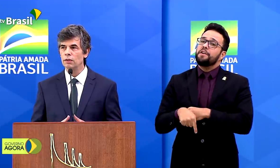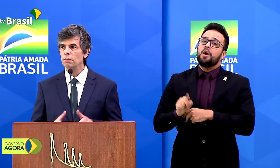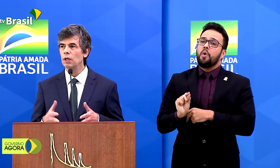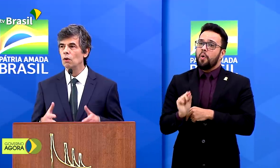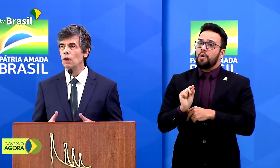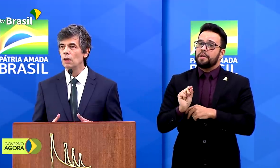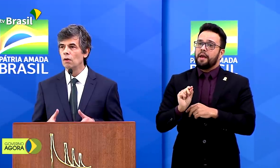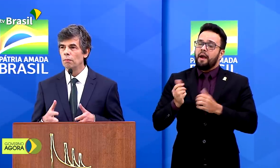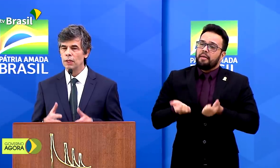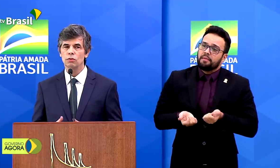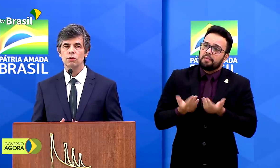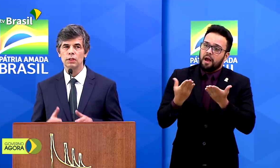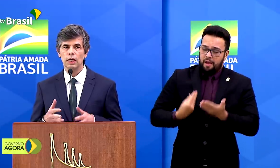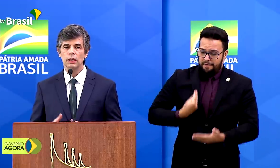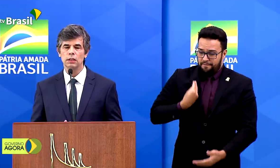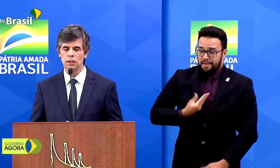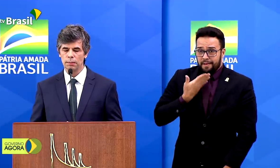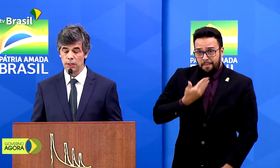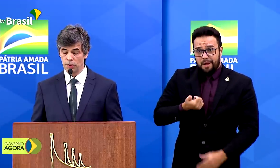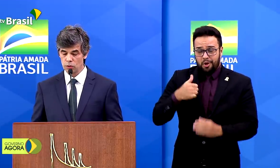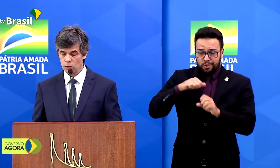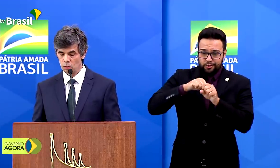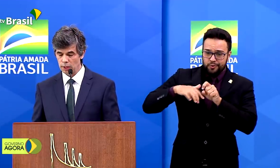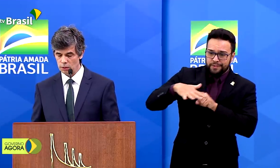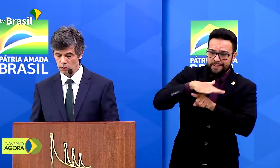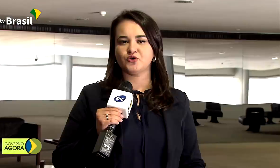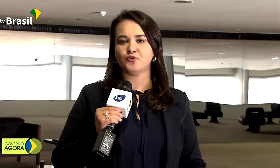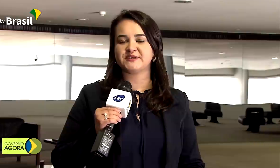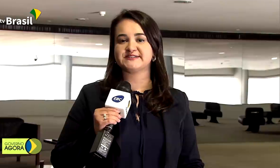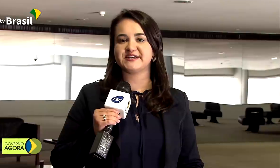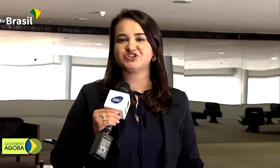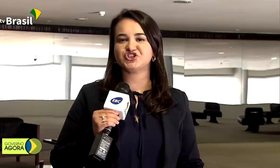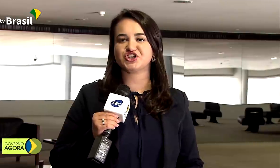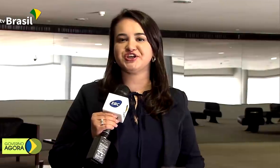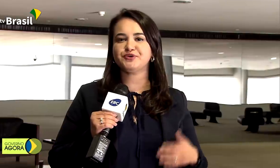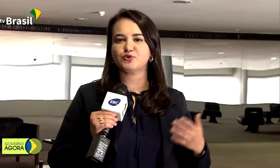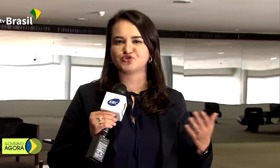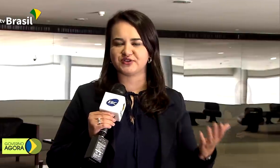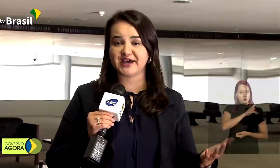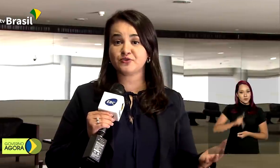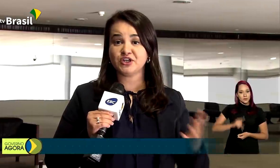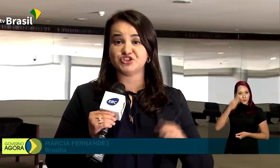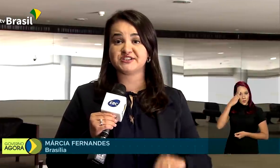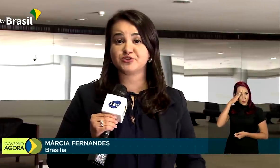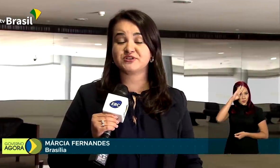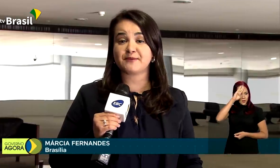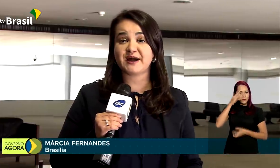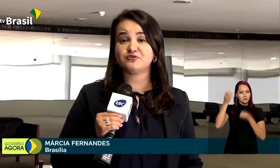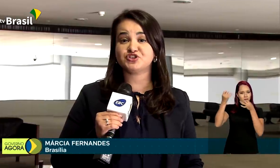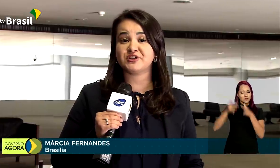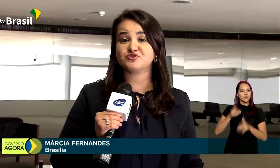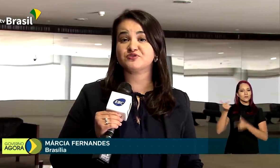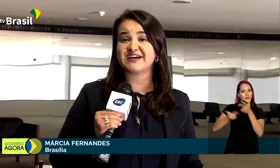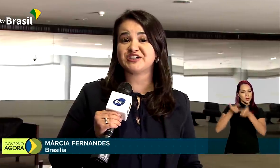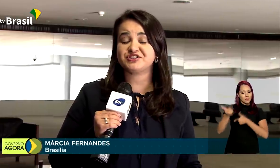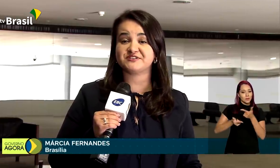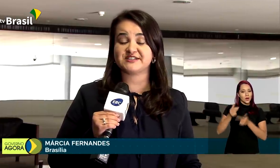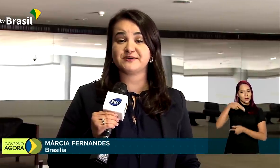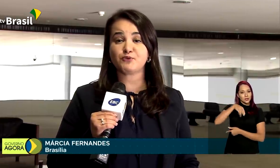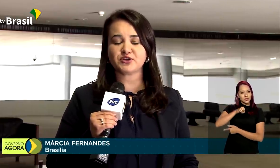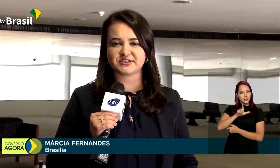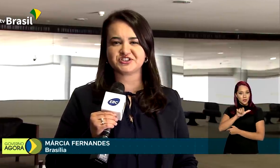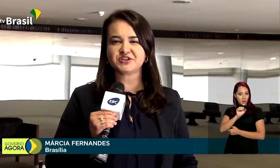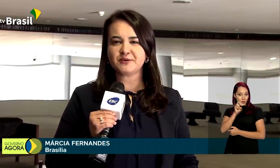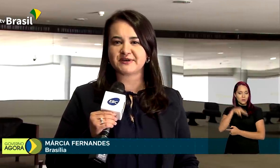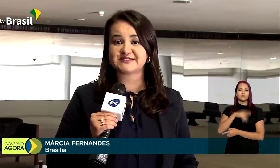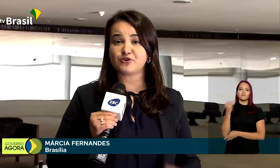uma vida melhor para a sociedade e para as pessoas do Brasil. O presidente Jair Bolsonaro disse que o trabalho de Nelson Teich vai